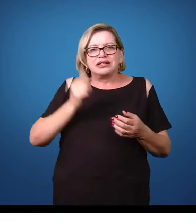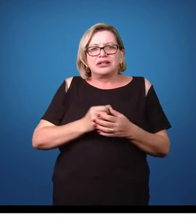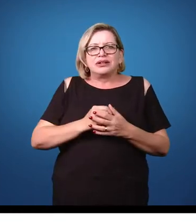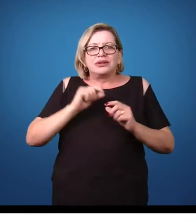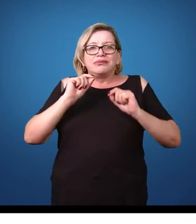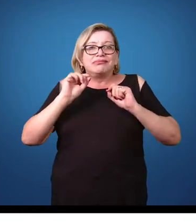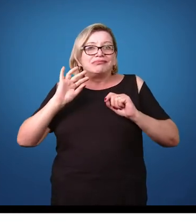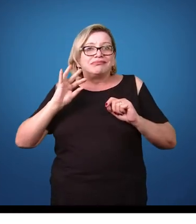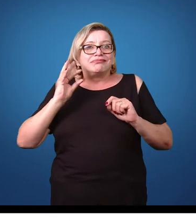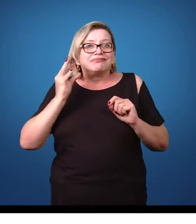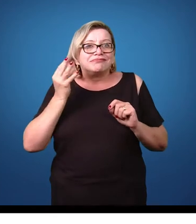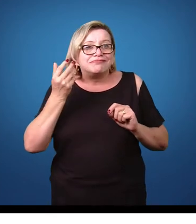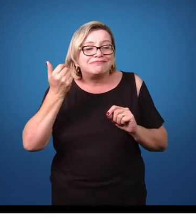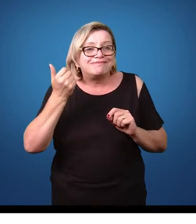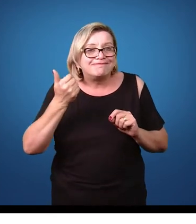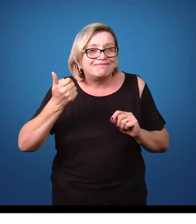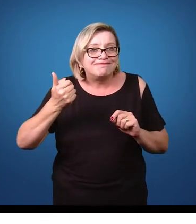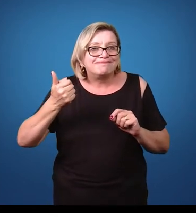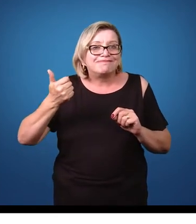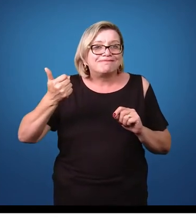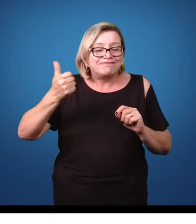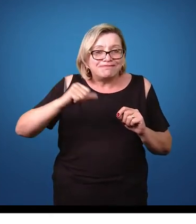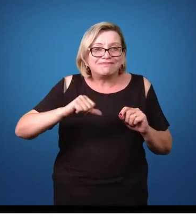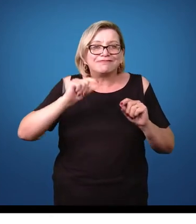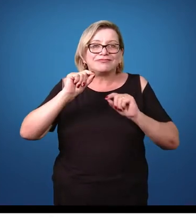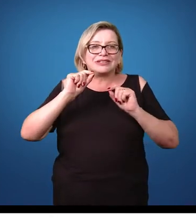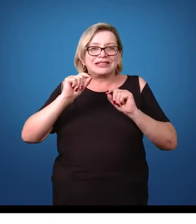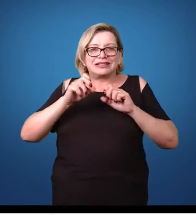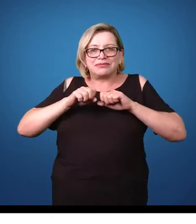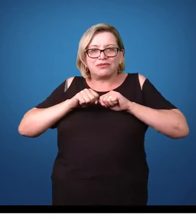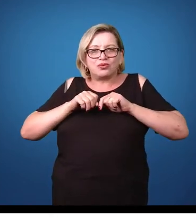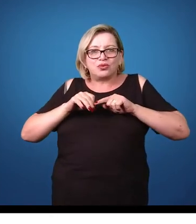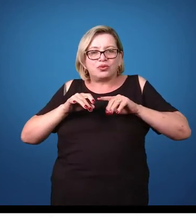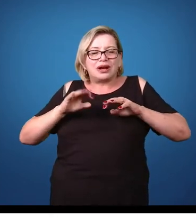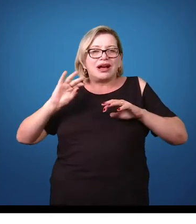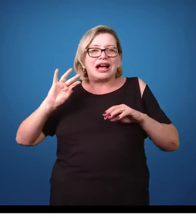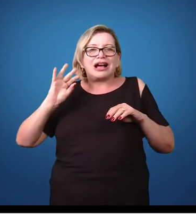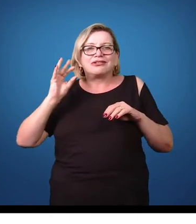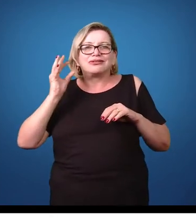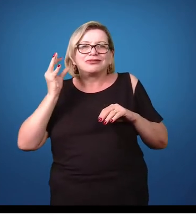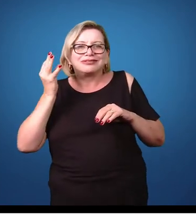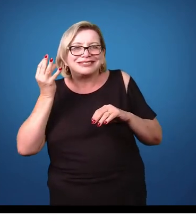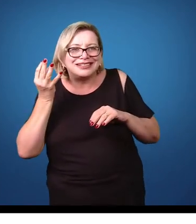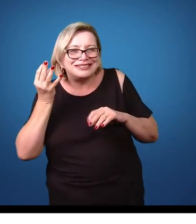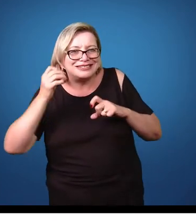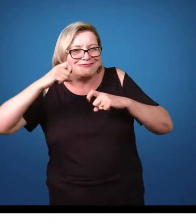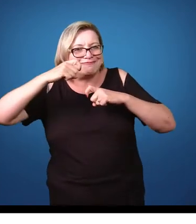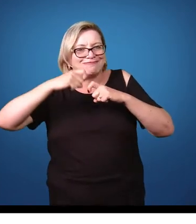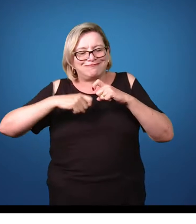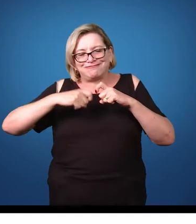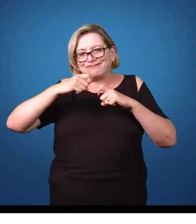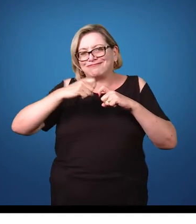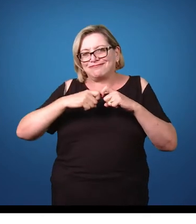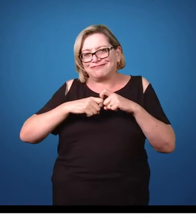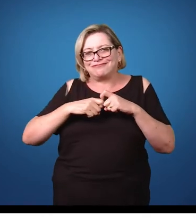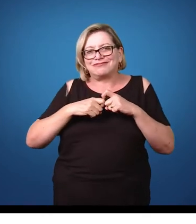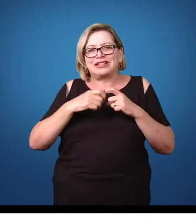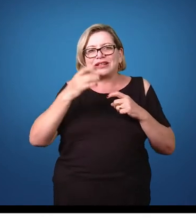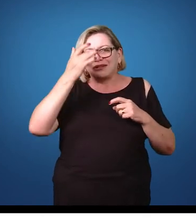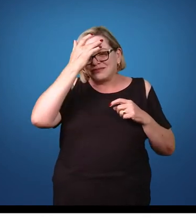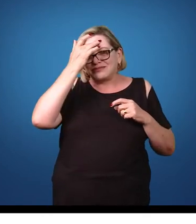Qual que o grande agravante desse tipo de piolho? É que a transmissão dele pode ser por contato sexual,